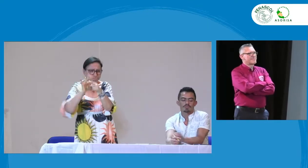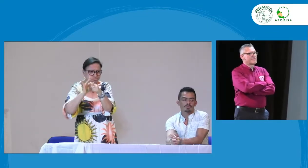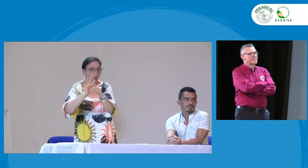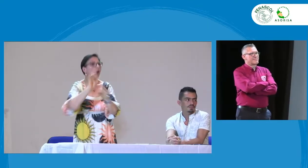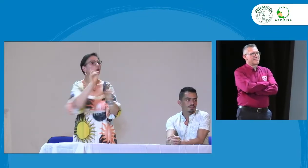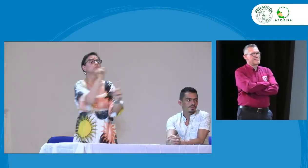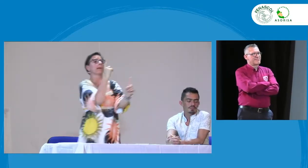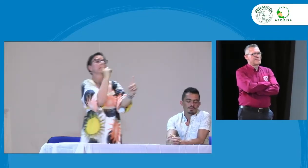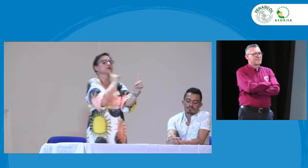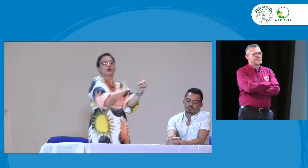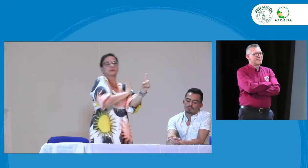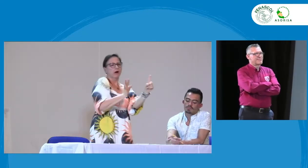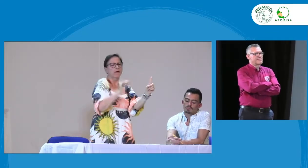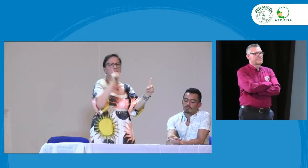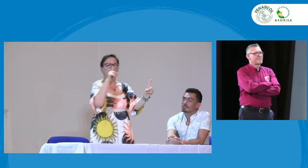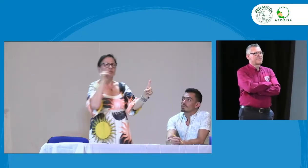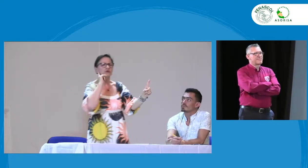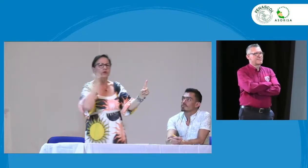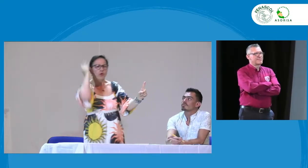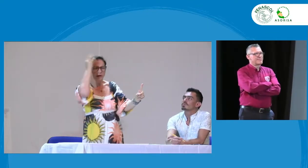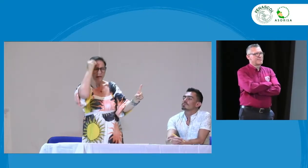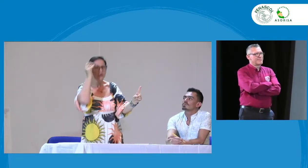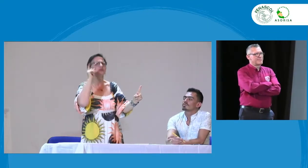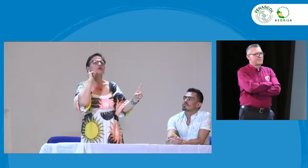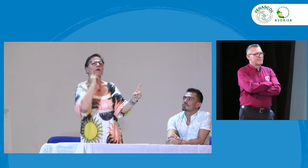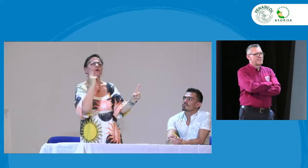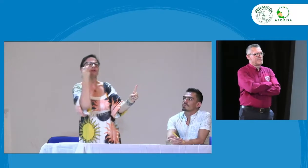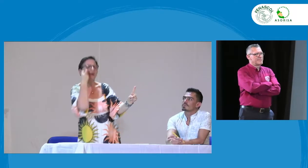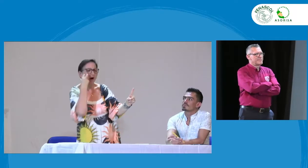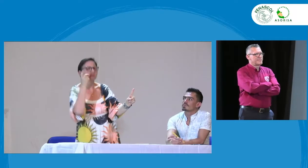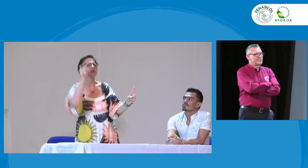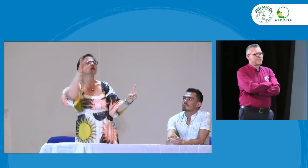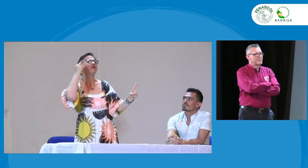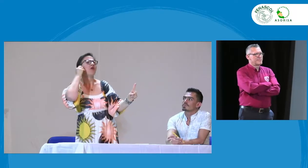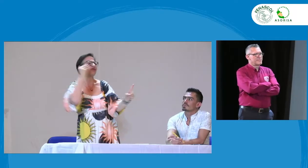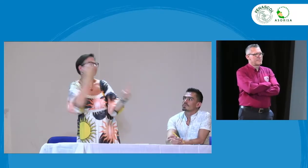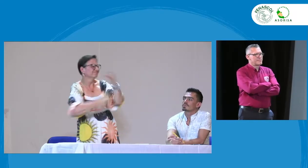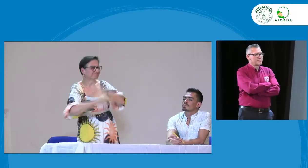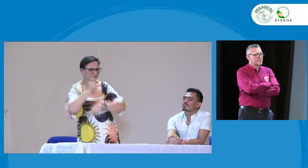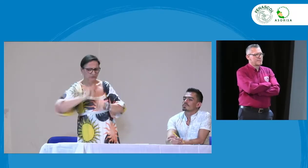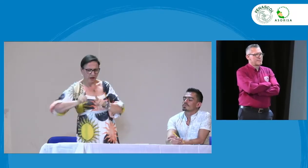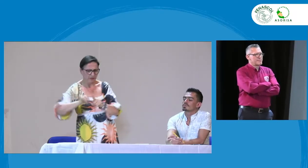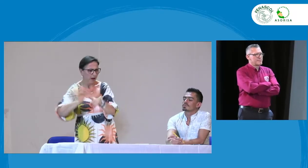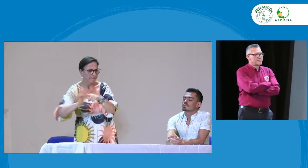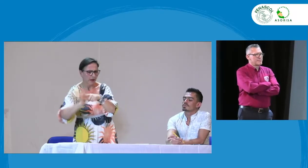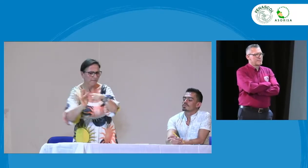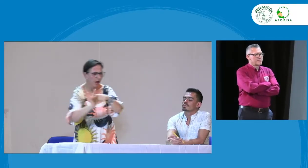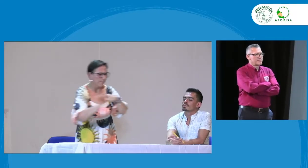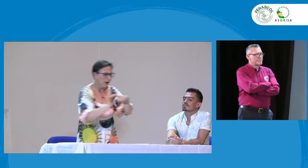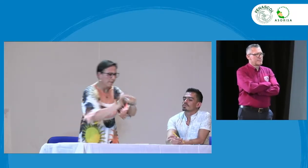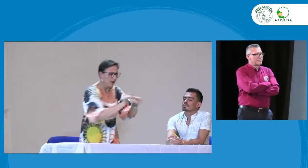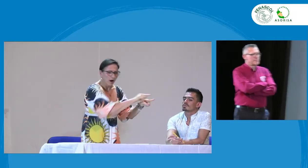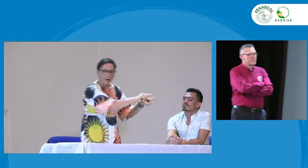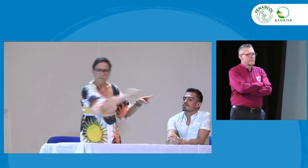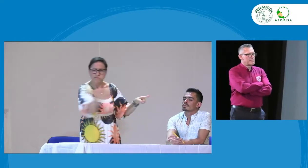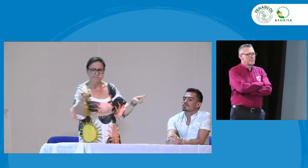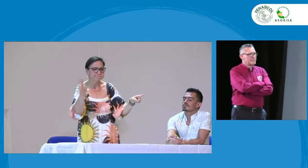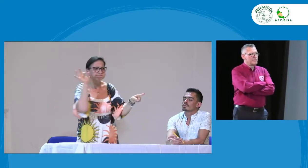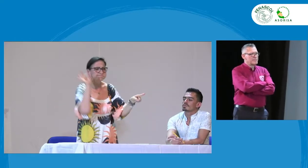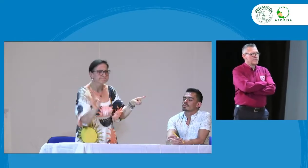falta, no sé si se tenga en cuenta no solamente las características de la sordera, sino